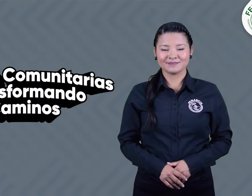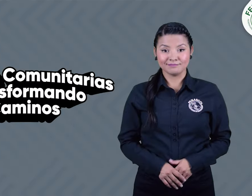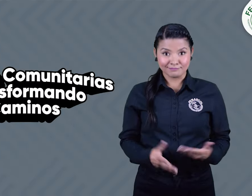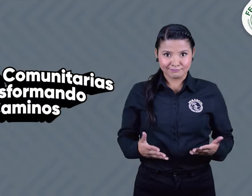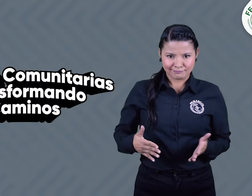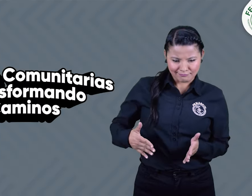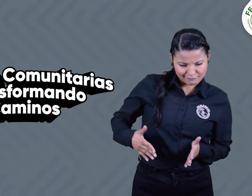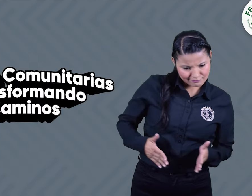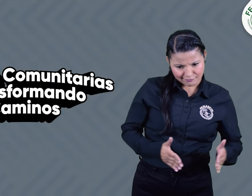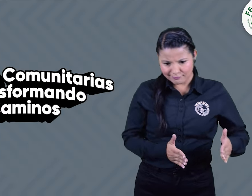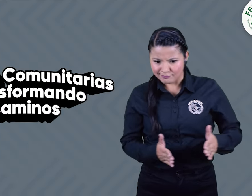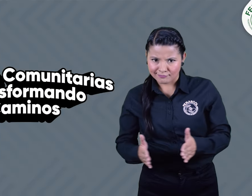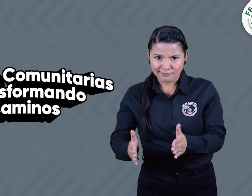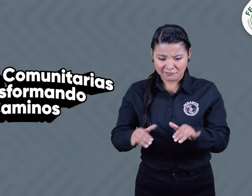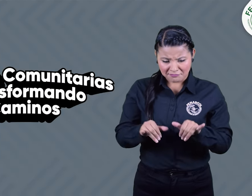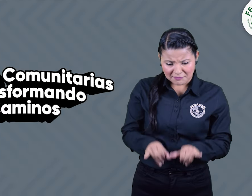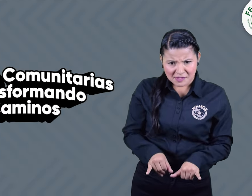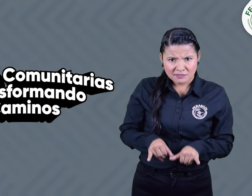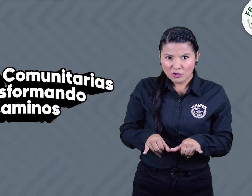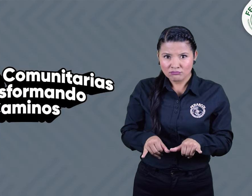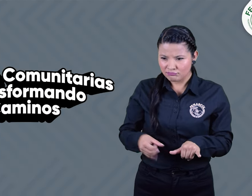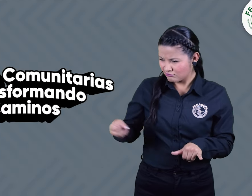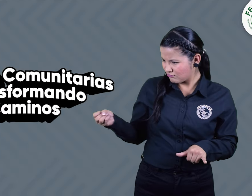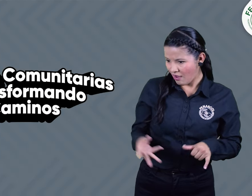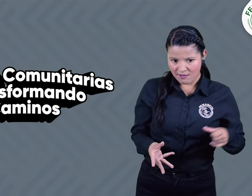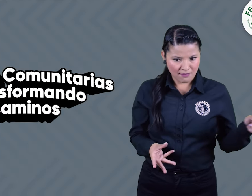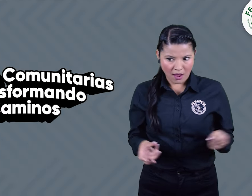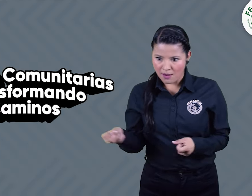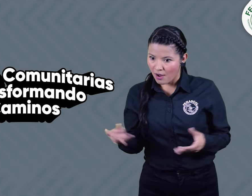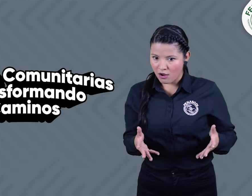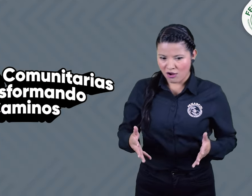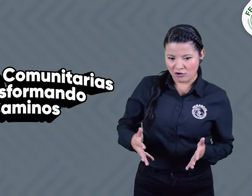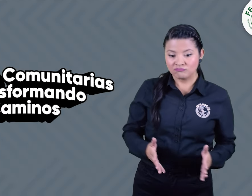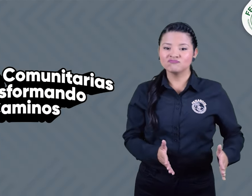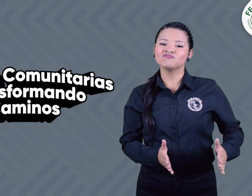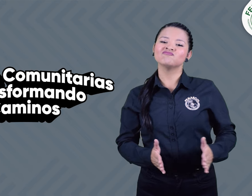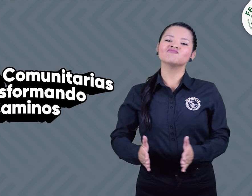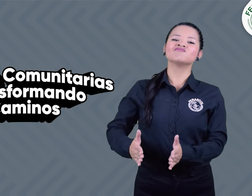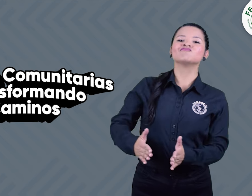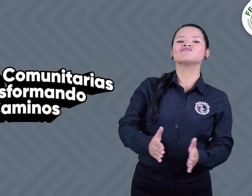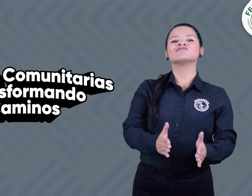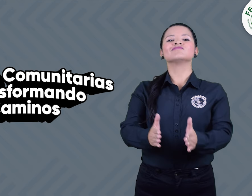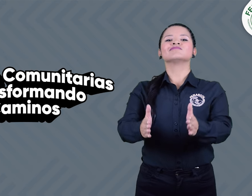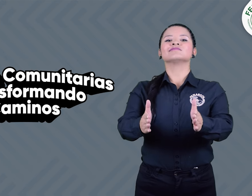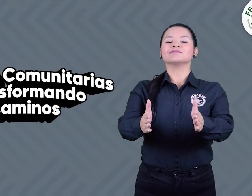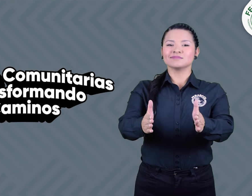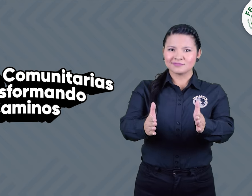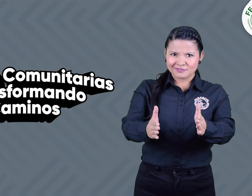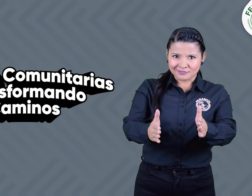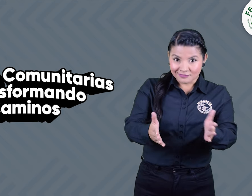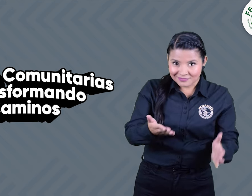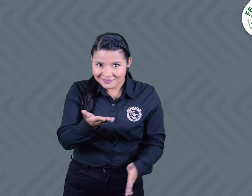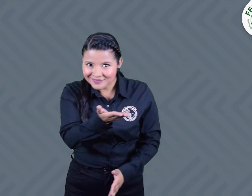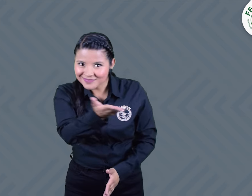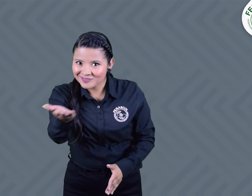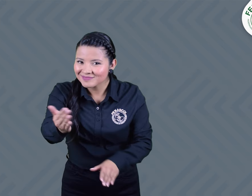Los invitamos a ser parte del ciclo de charlas comunitarias Transformando Caminos